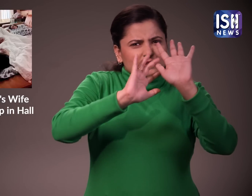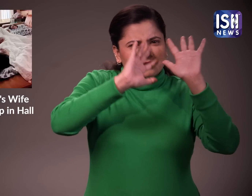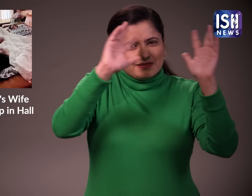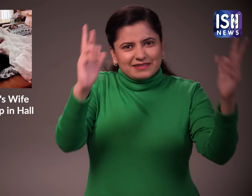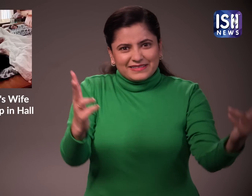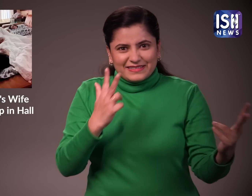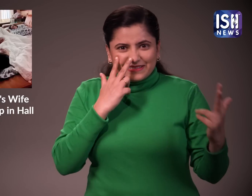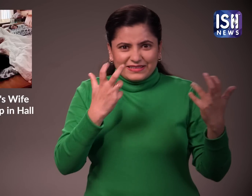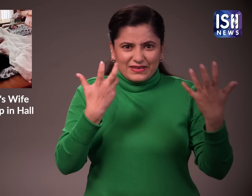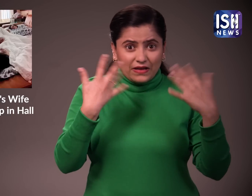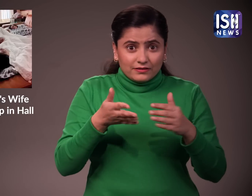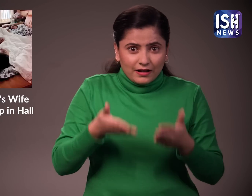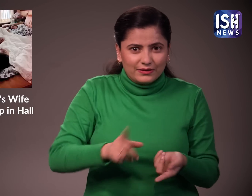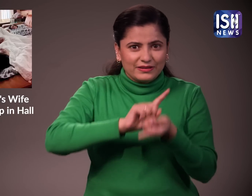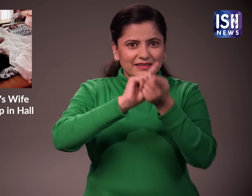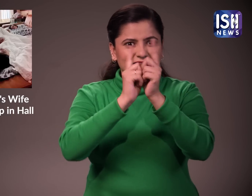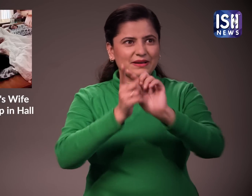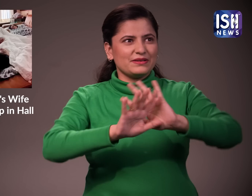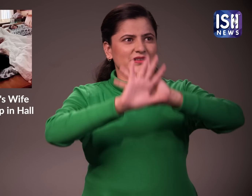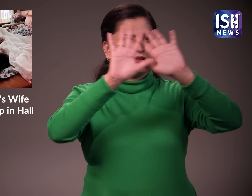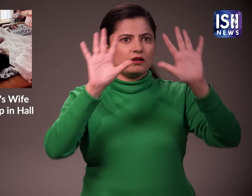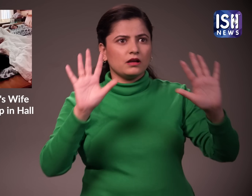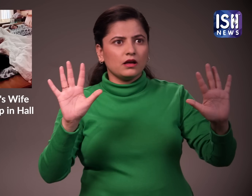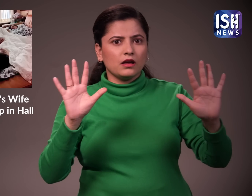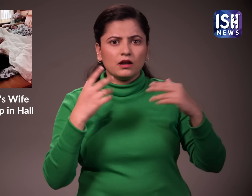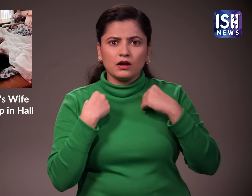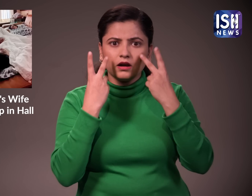आलिशान घर एक भयानक महल में बदल गया है